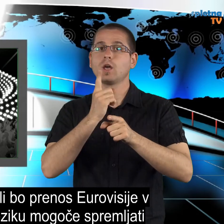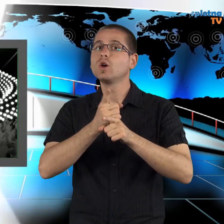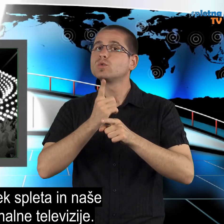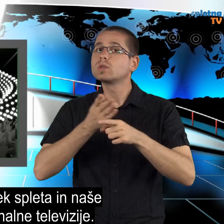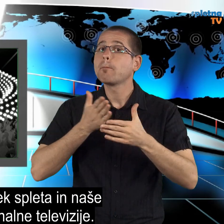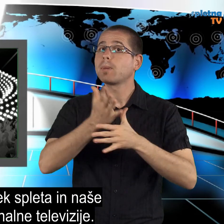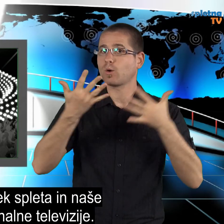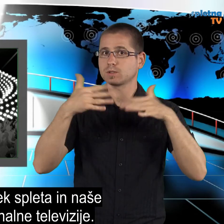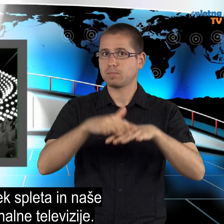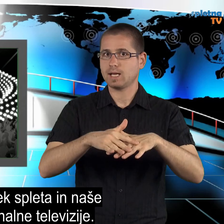nacionalne televizije.